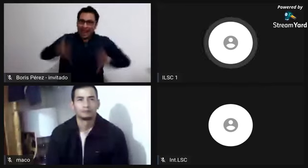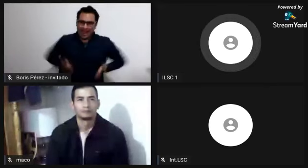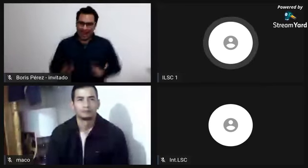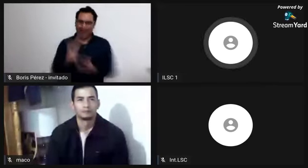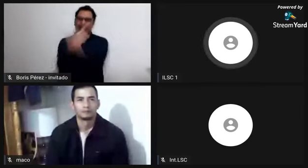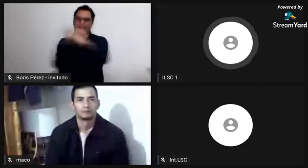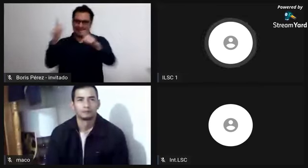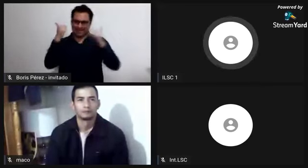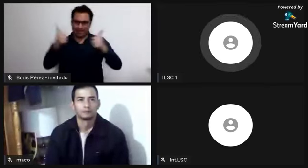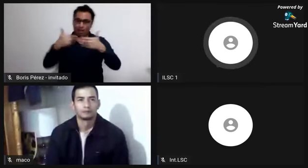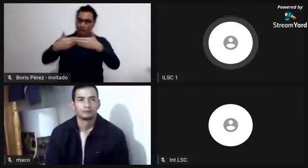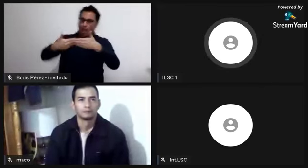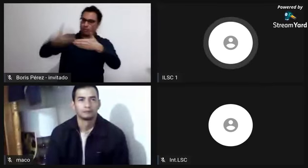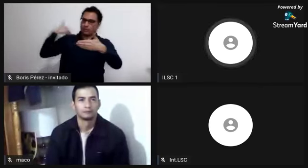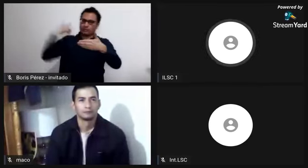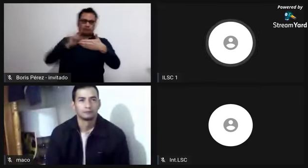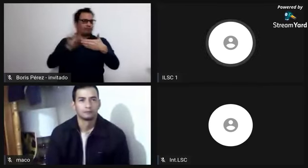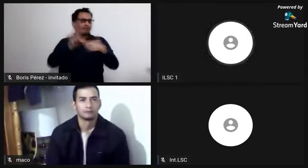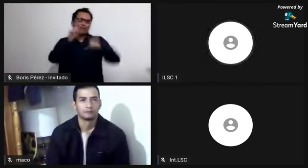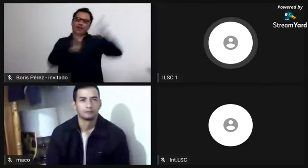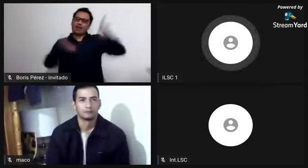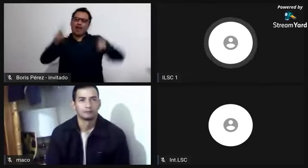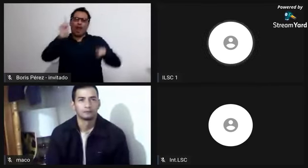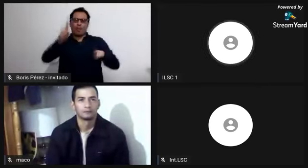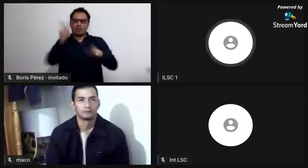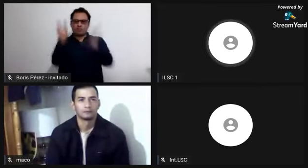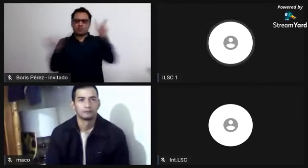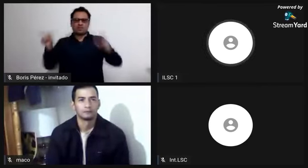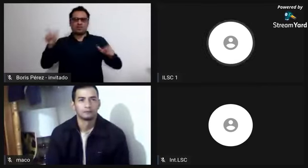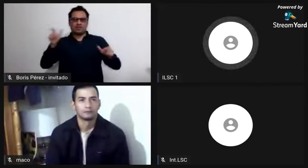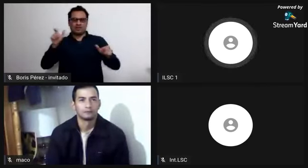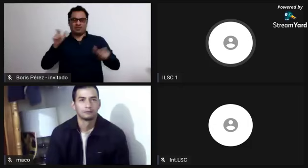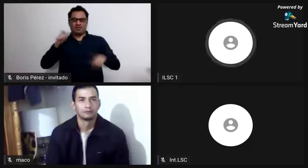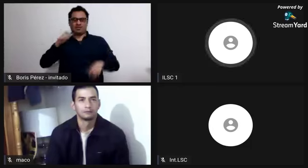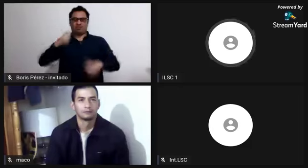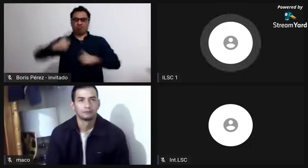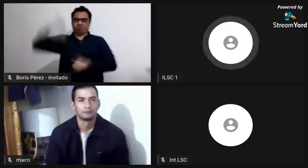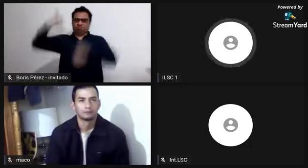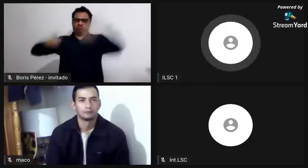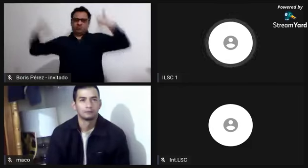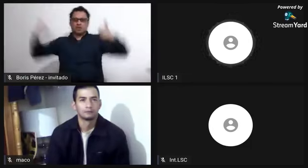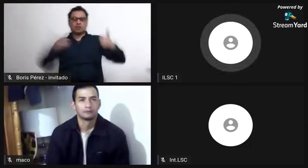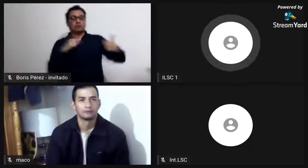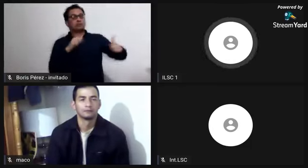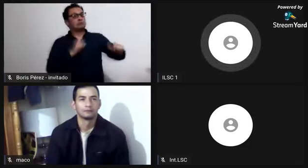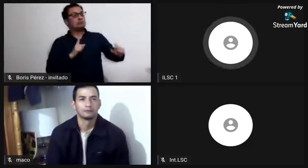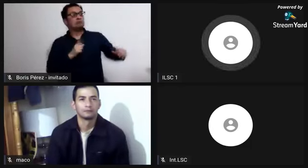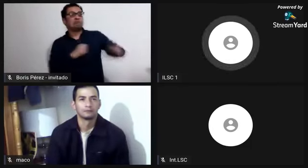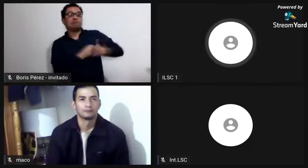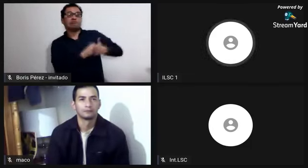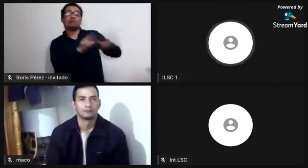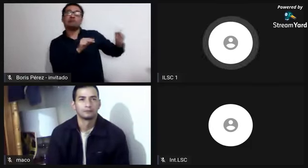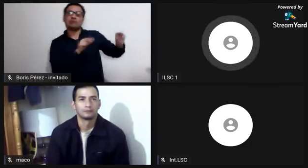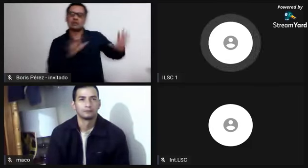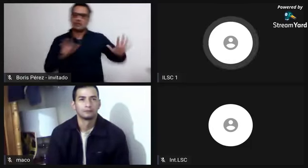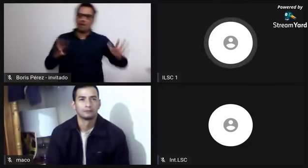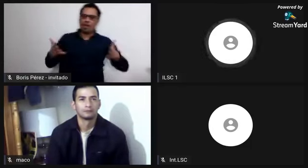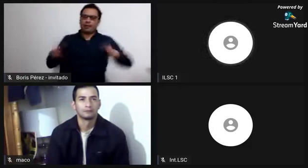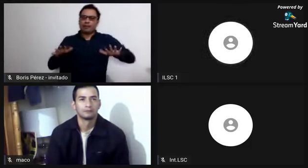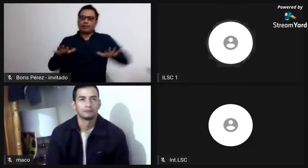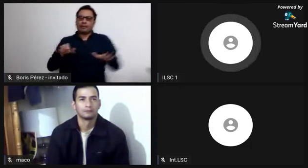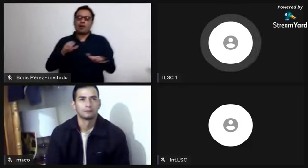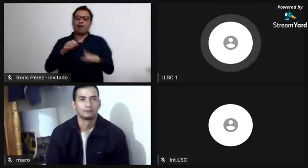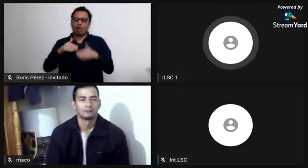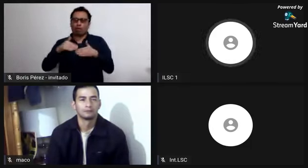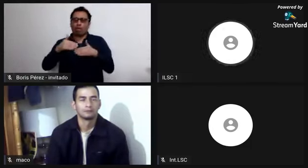mencionaba yo en la tertulia, partir del año 1821 quienes nacían en esa fecha de ese año en adelante